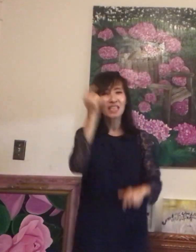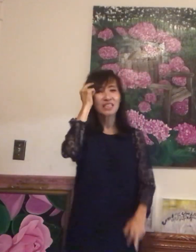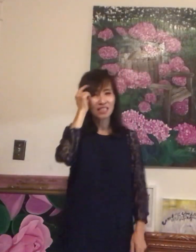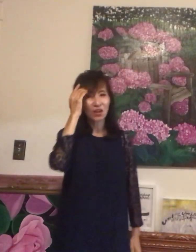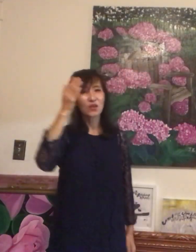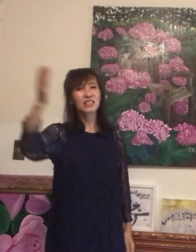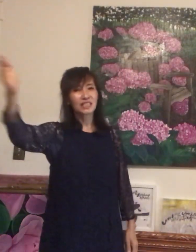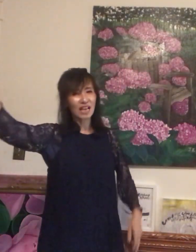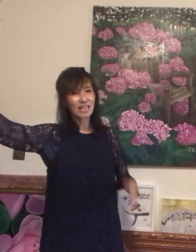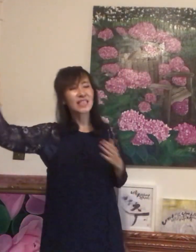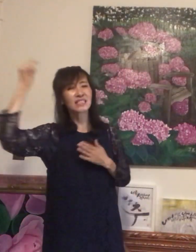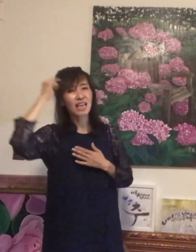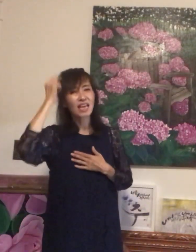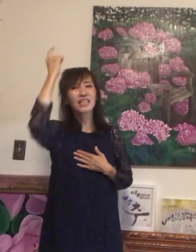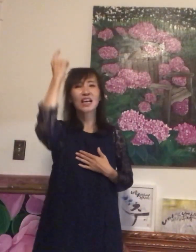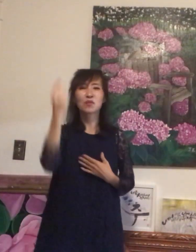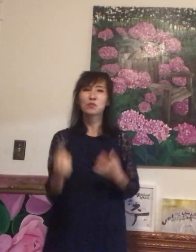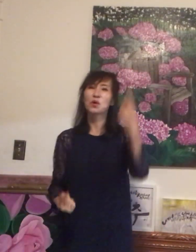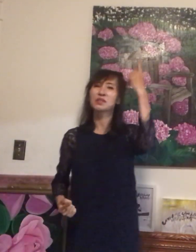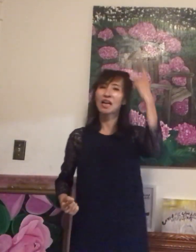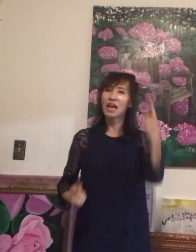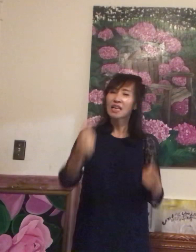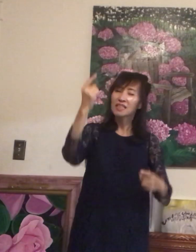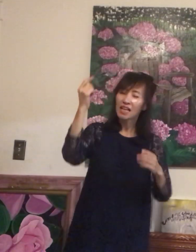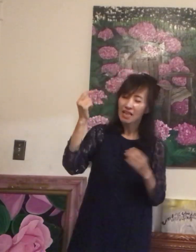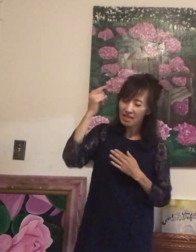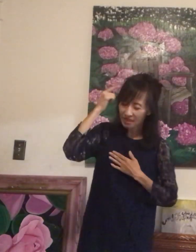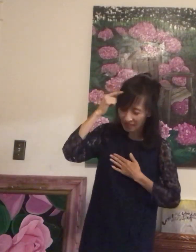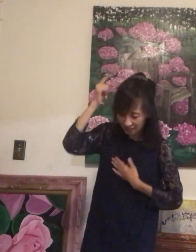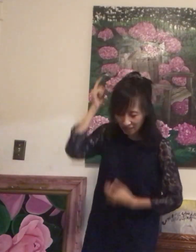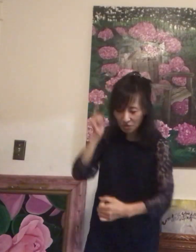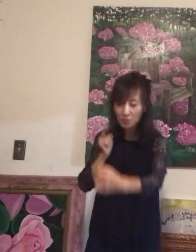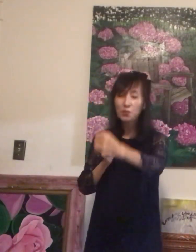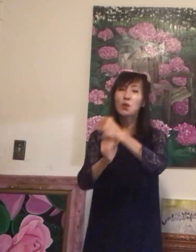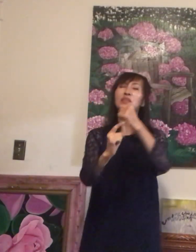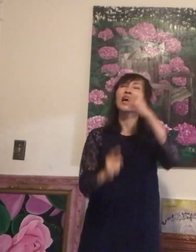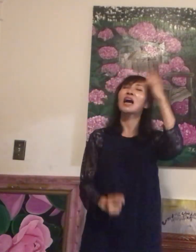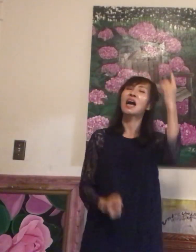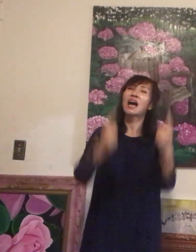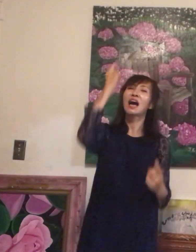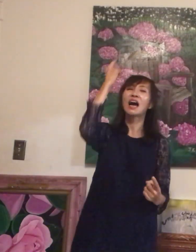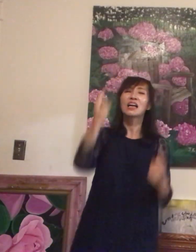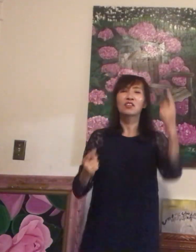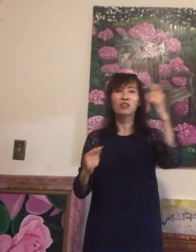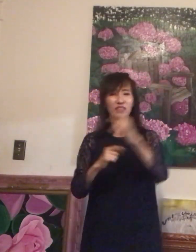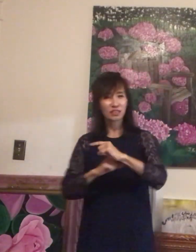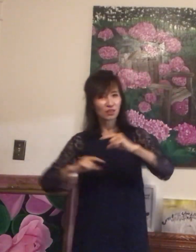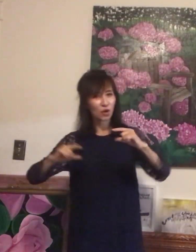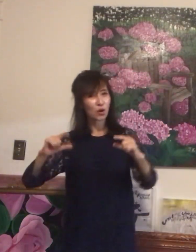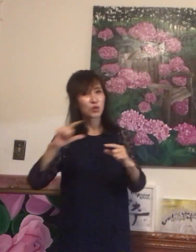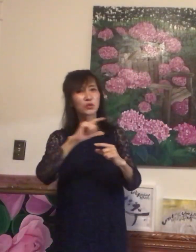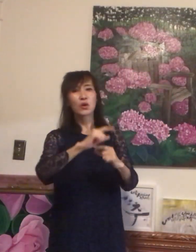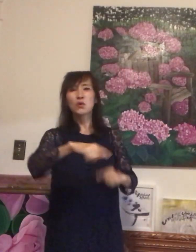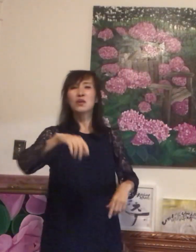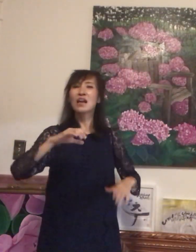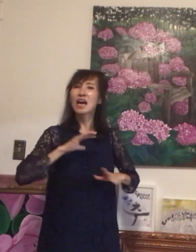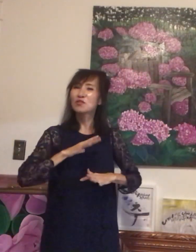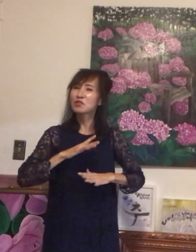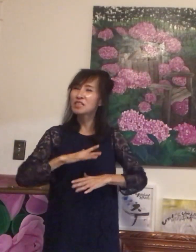나의 생각보다 나의 뜻보다 다 그 lee 리osto 잘 아시는